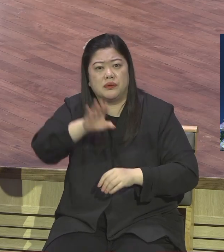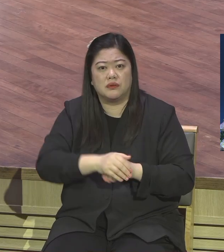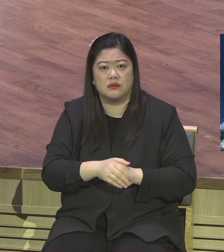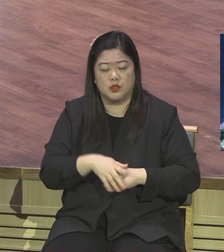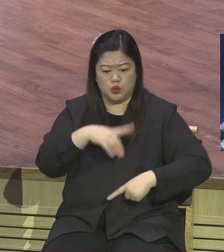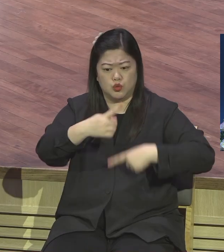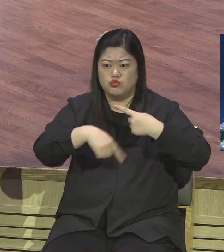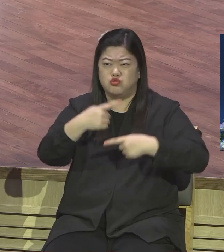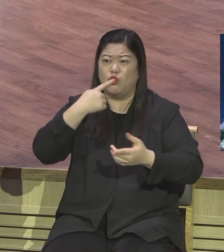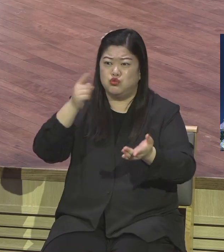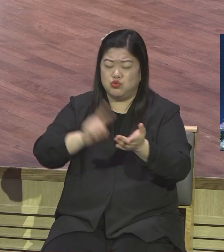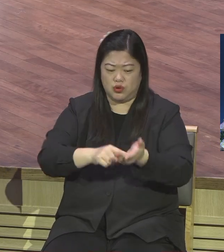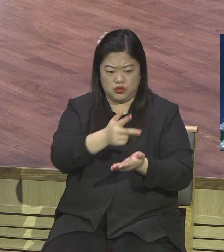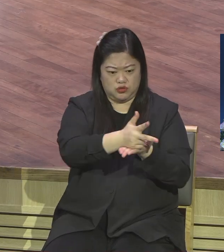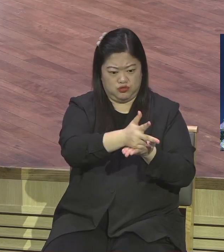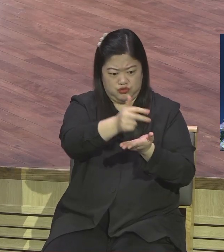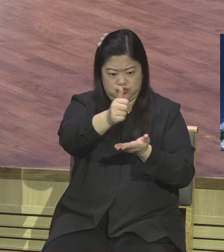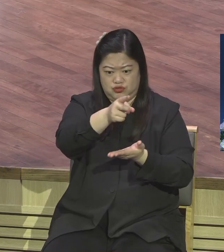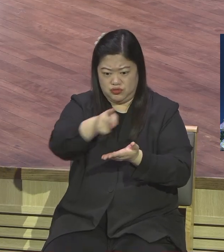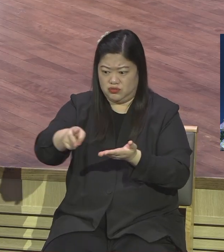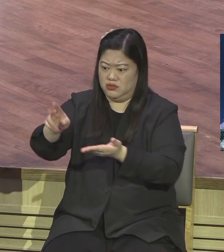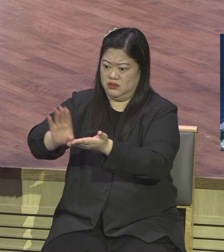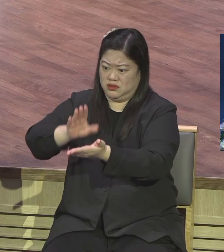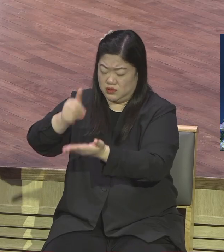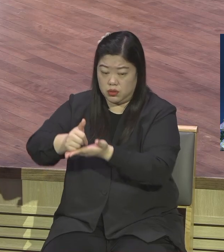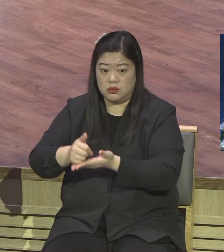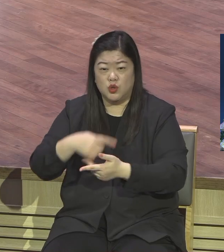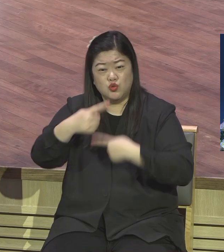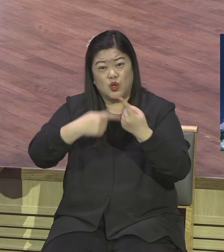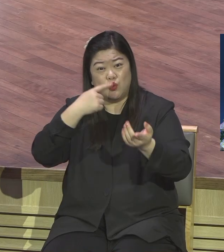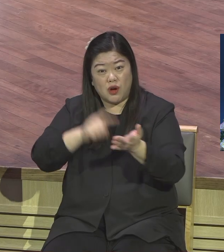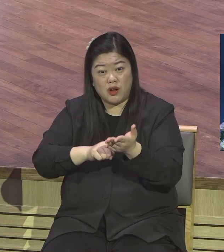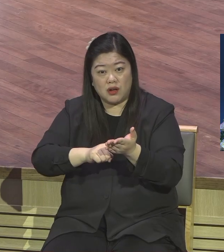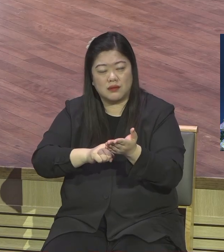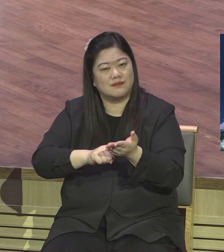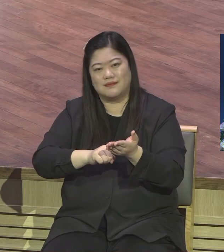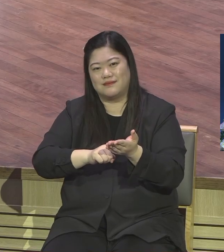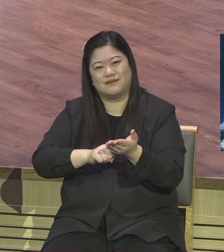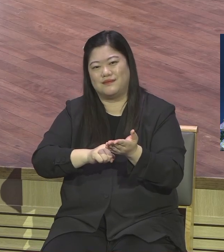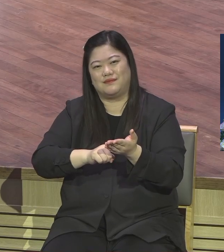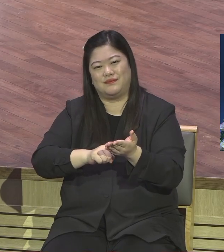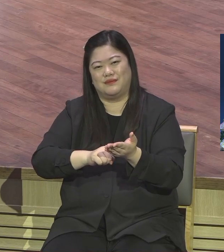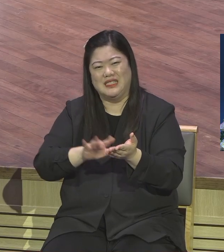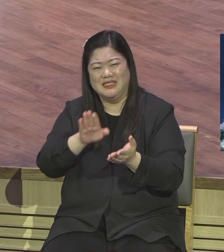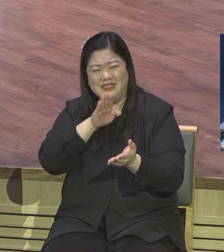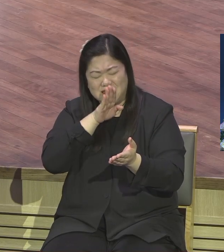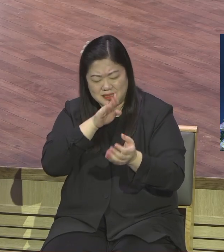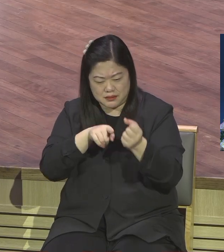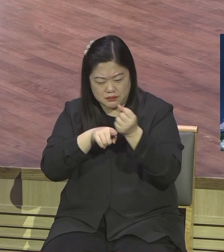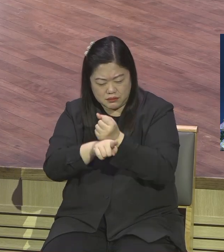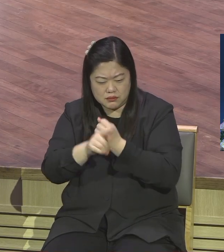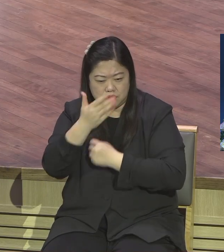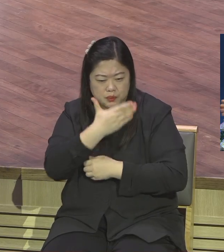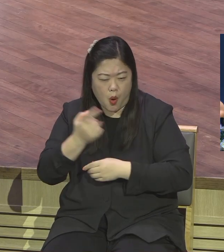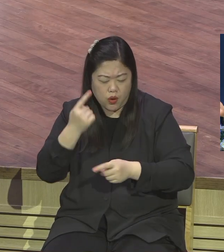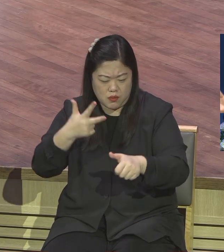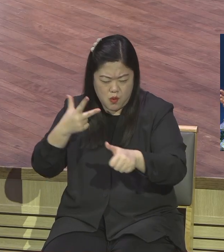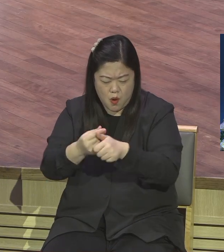안 돼요 뭔지 아느냐 딱 문제보면 알아요 이 사람 답답고 난다고 그걸 진단대가 다 30년 동안